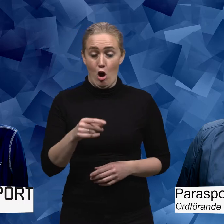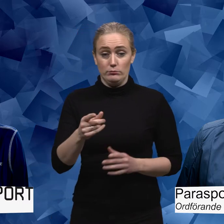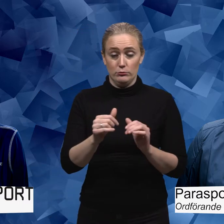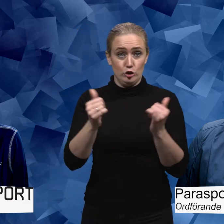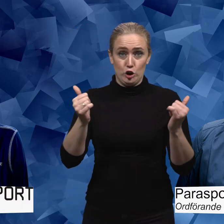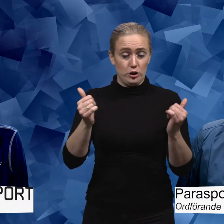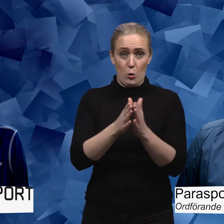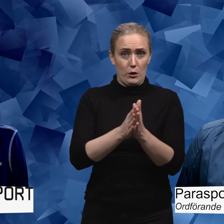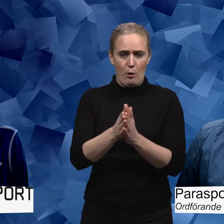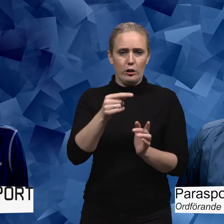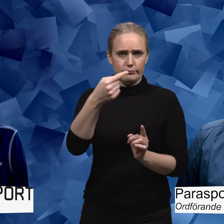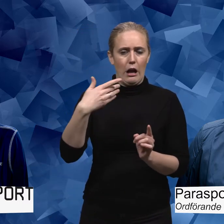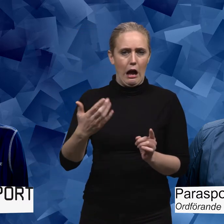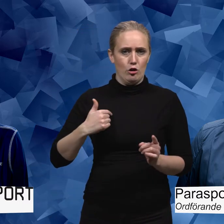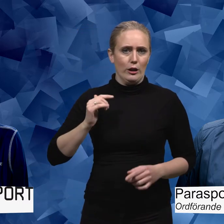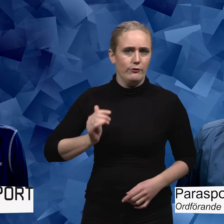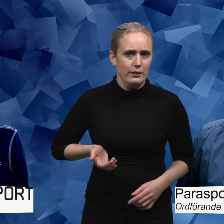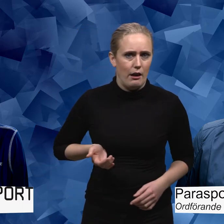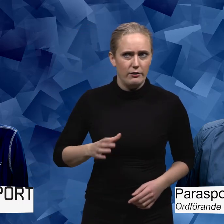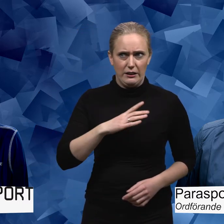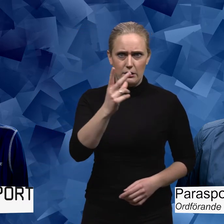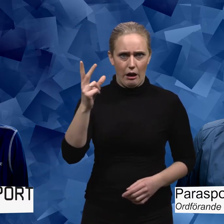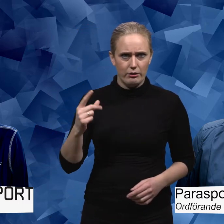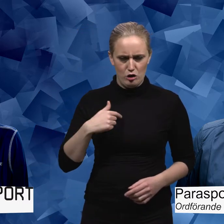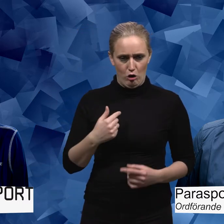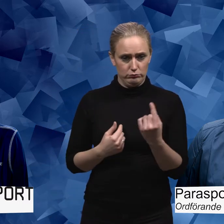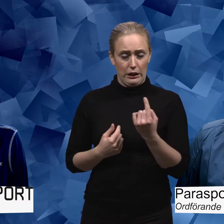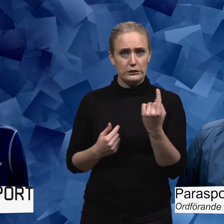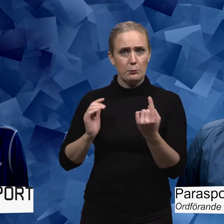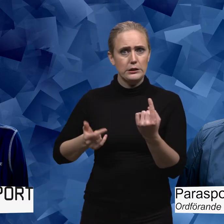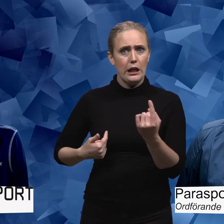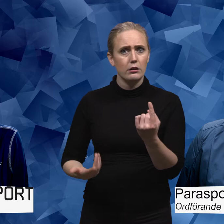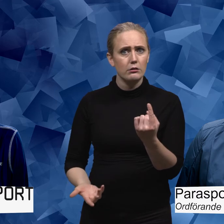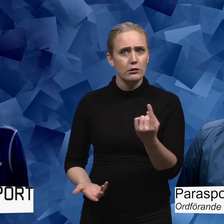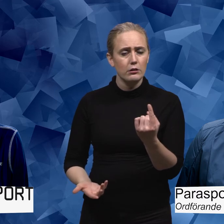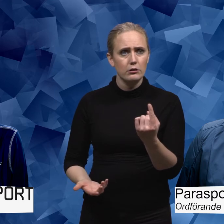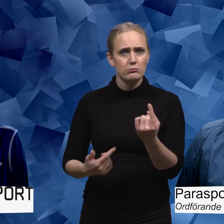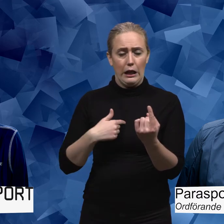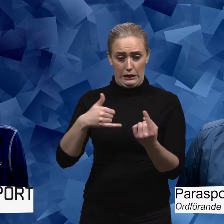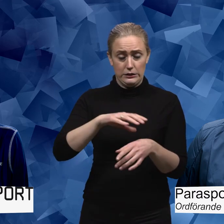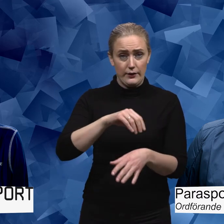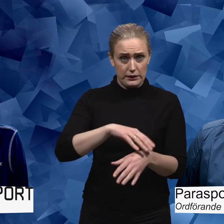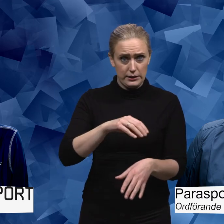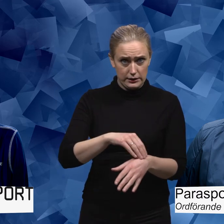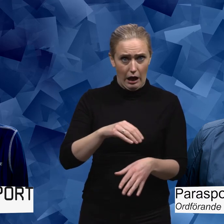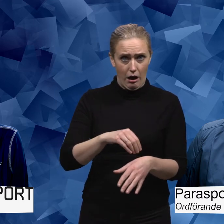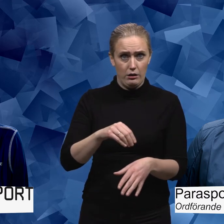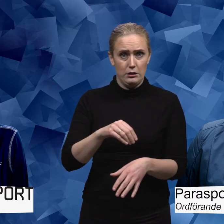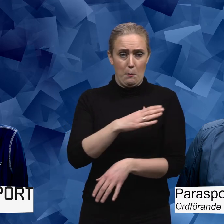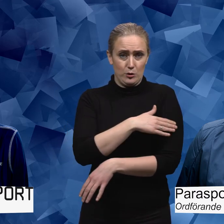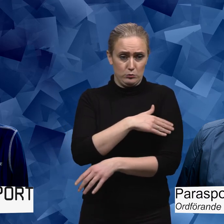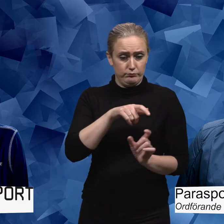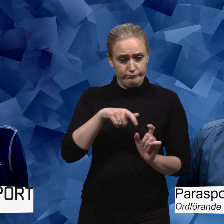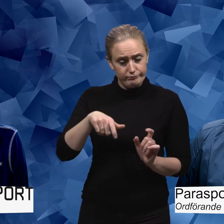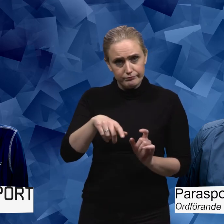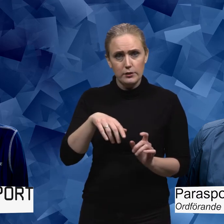Det var ju att jag var kvinna. Det var ju det. Det fanns ju inte så många andra grejer. Jag var ju ända tjej i de här och inte ens bara i den svenska